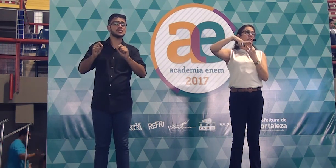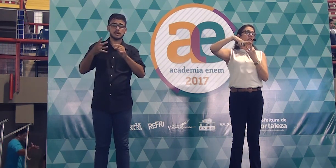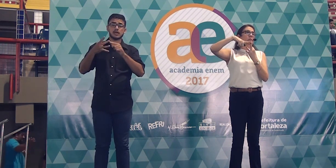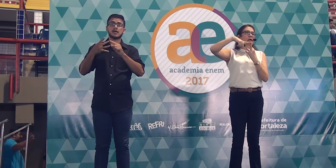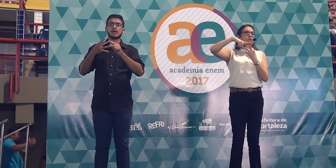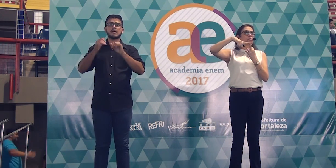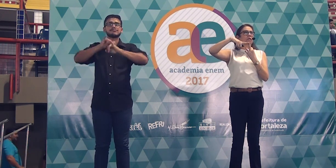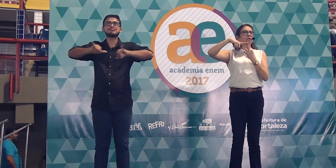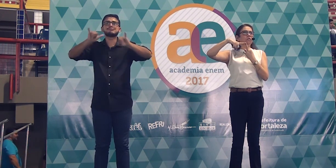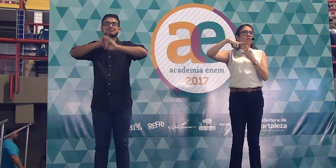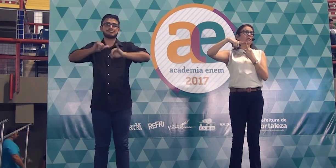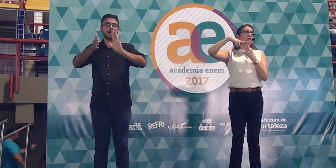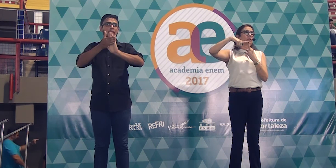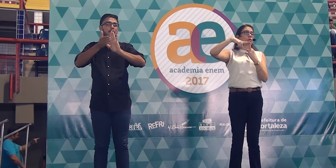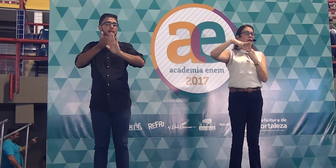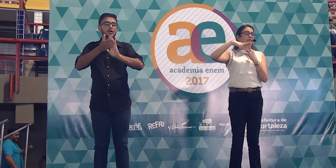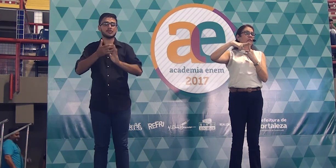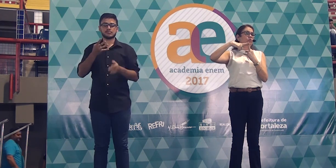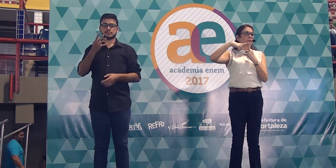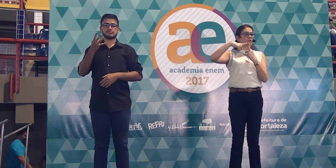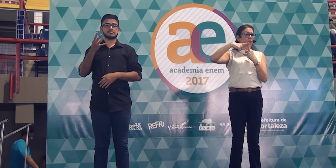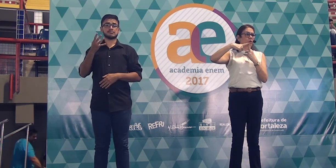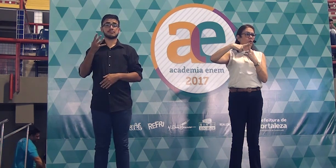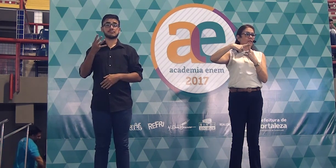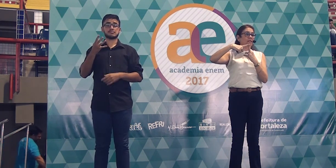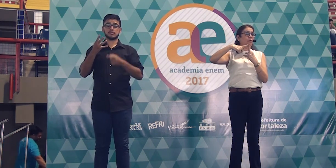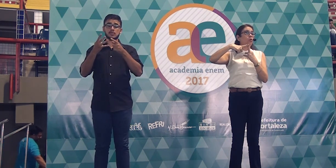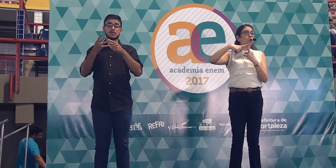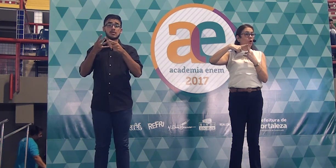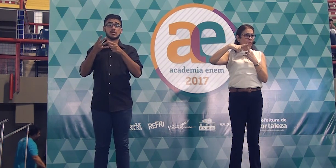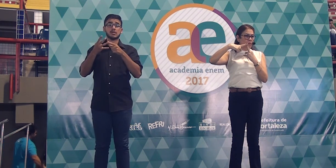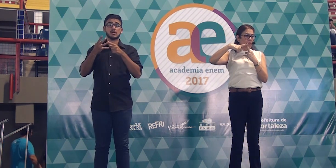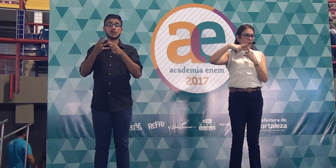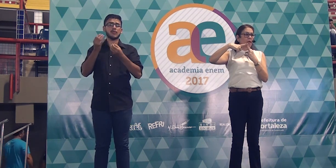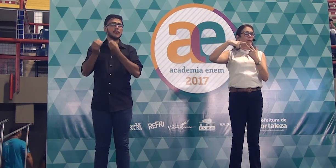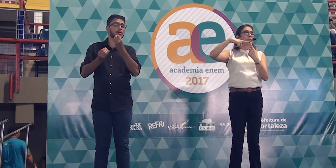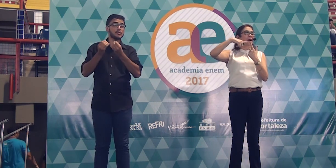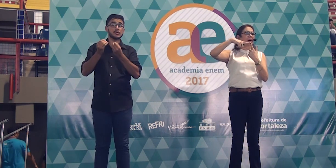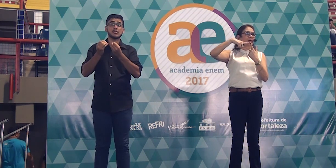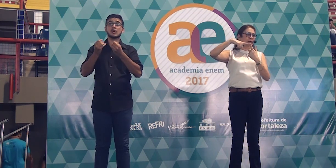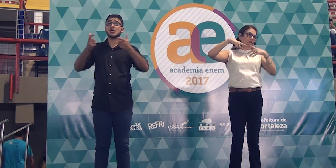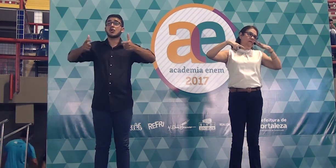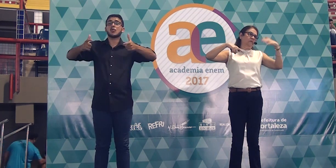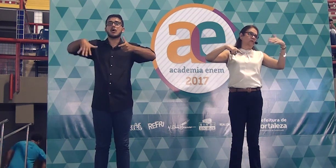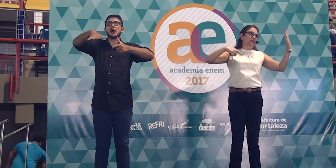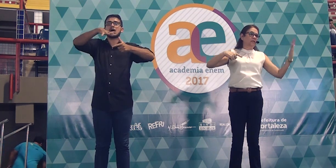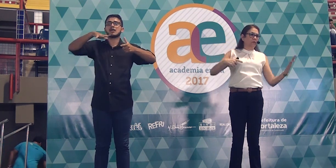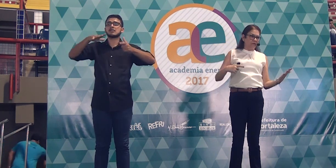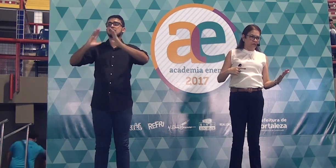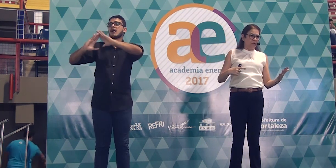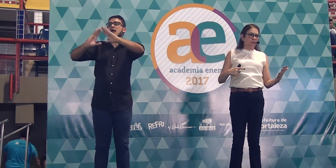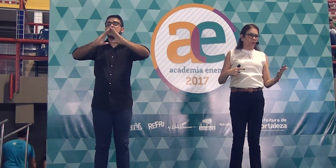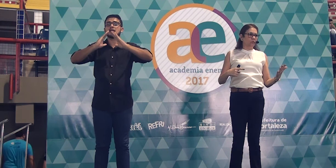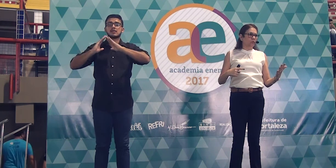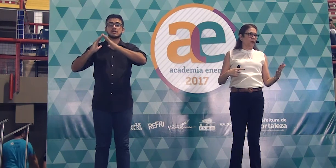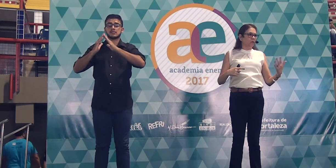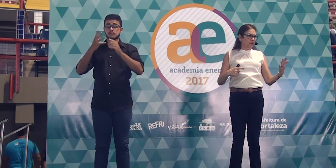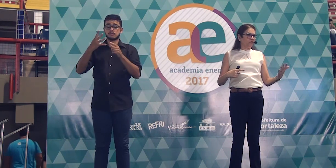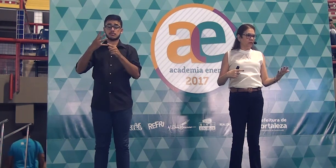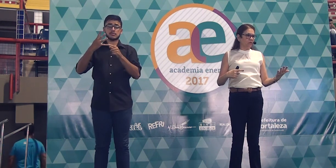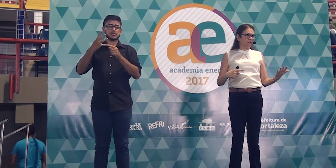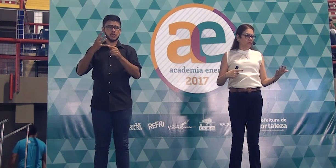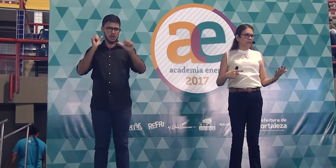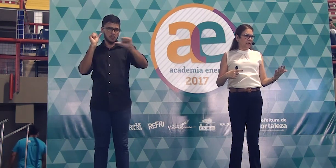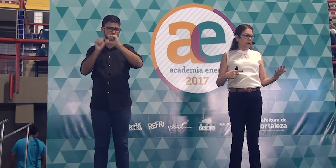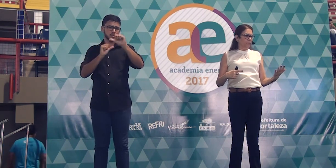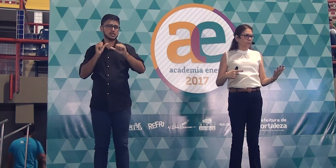espaços de grande circulação de pessoas, é o como? Para você dar o efeito. Qual é